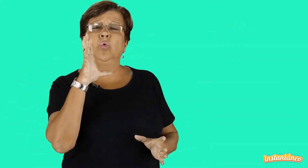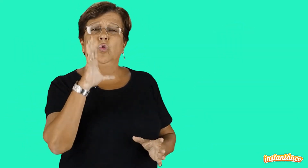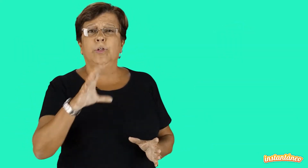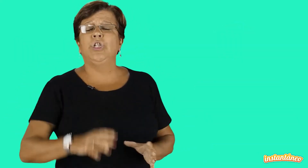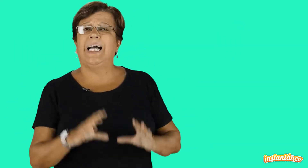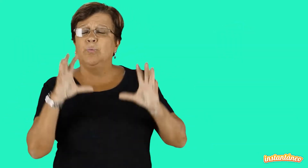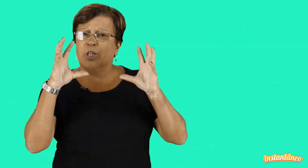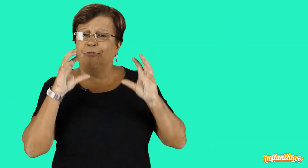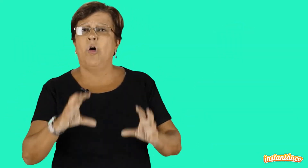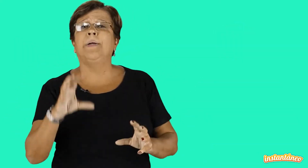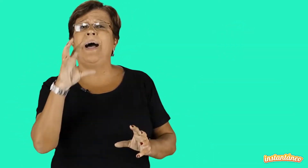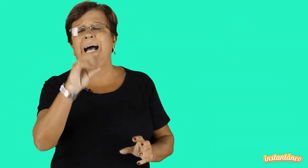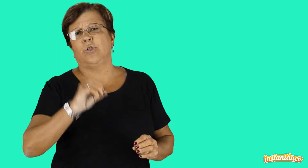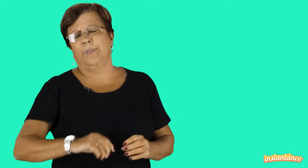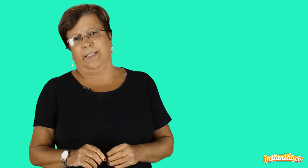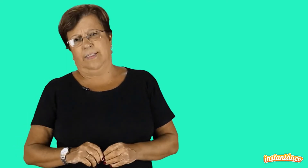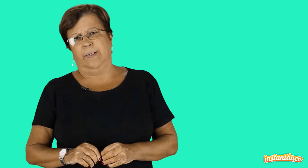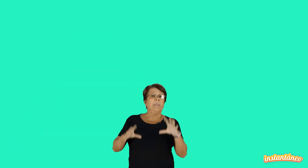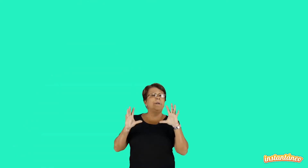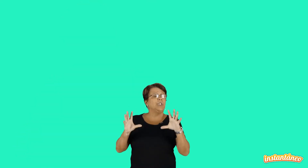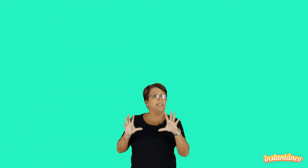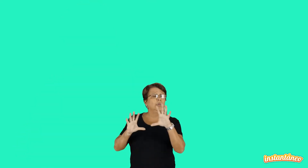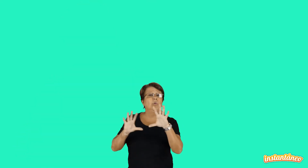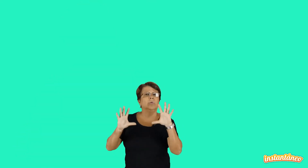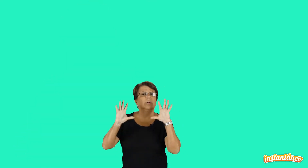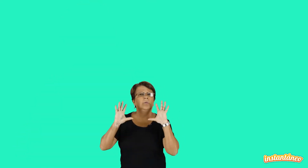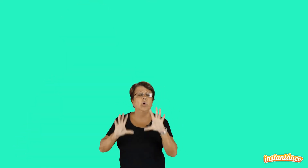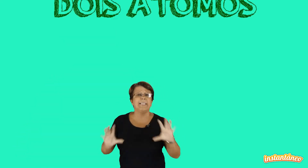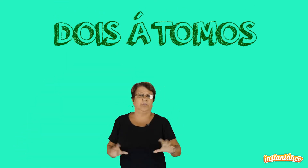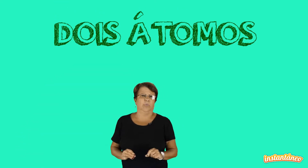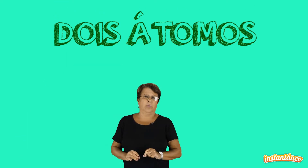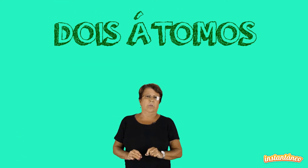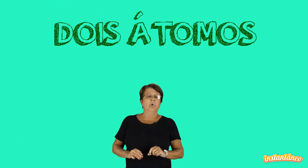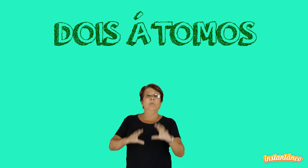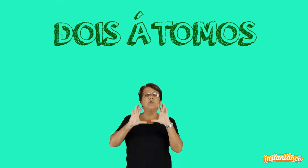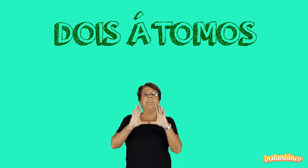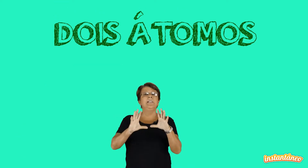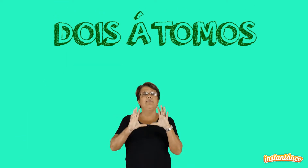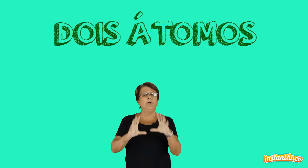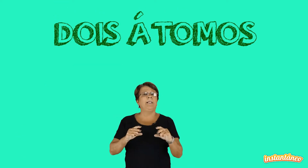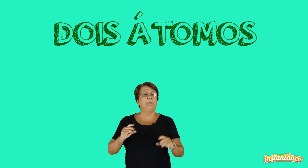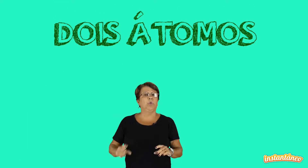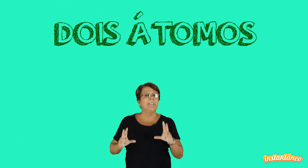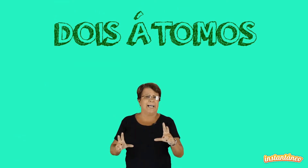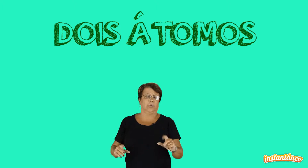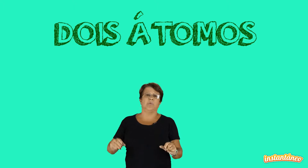com o número de átomos que forma a substância. Imagine, eu tenho dois átomos. Uma substância é formada por dois átomos.